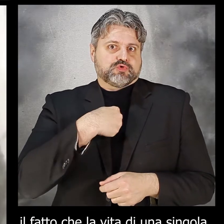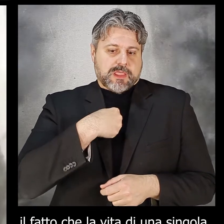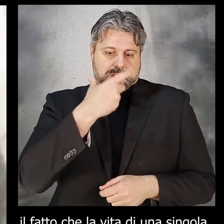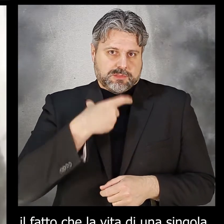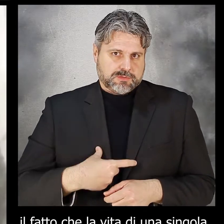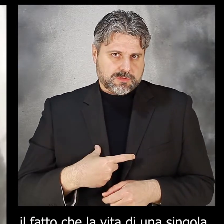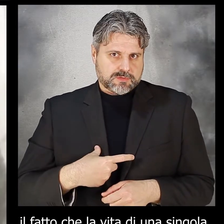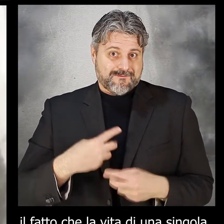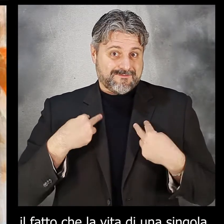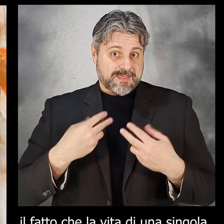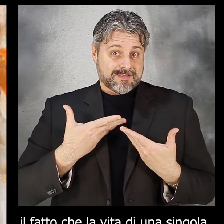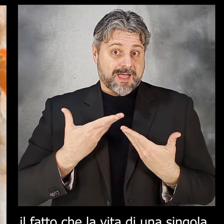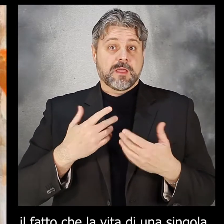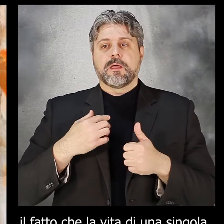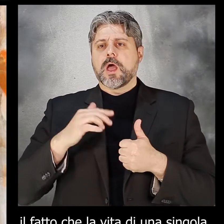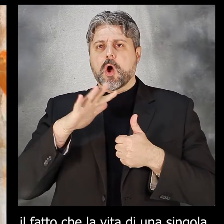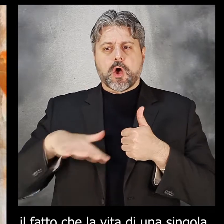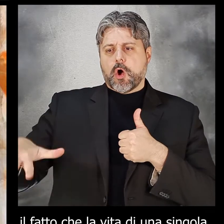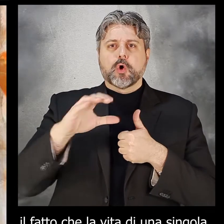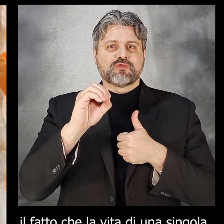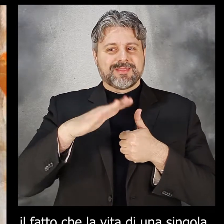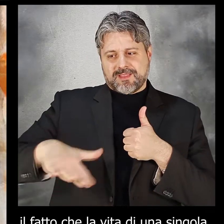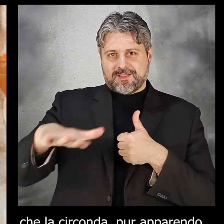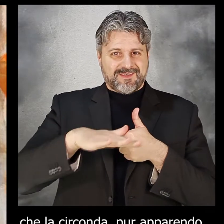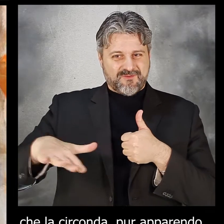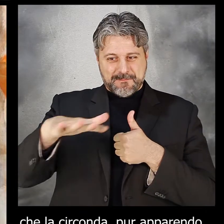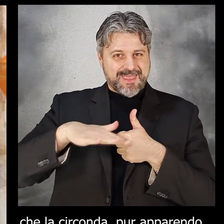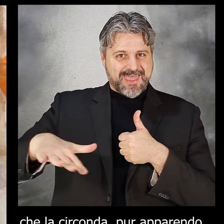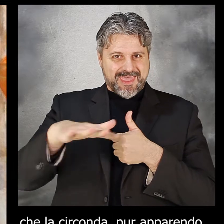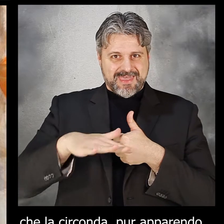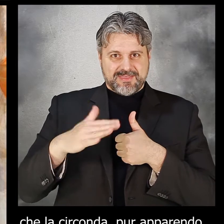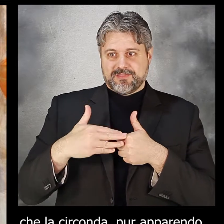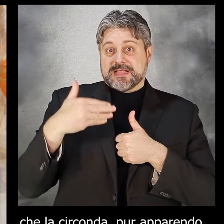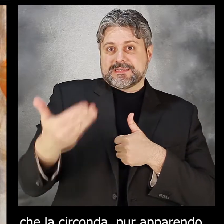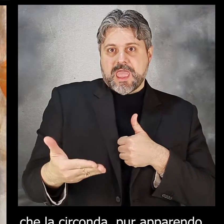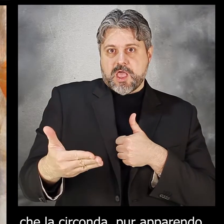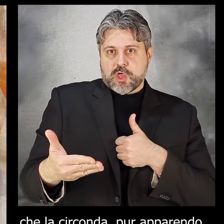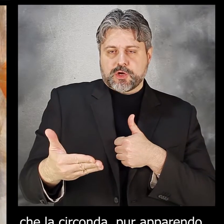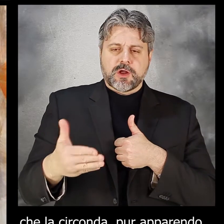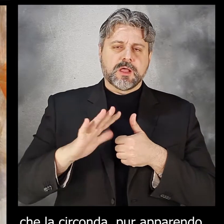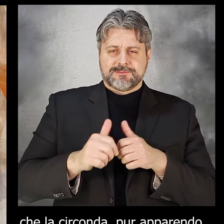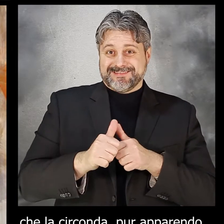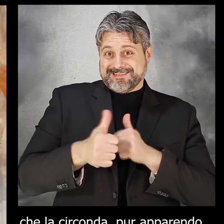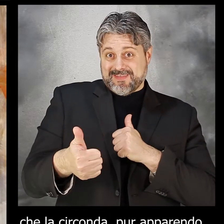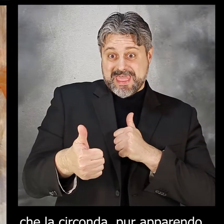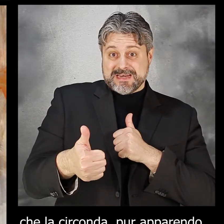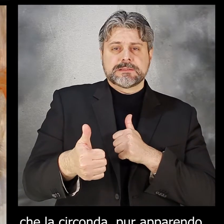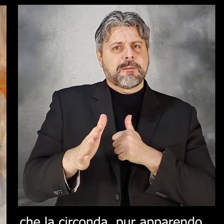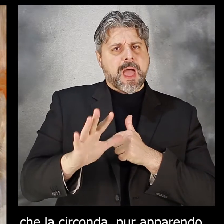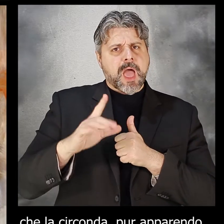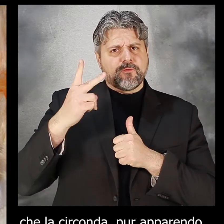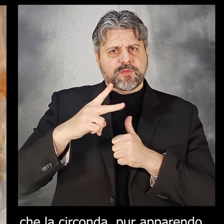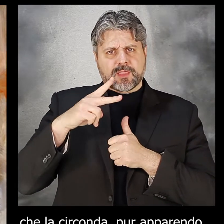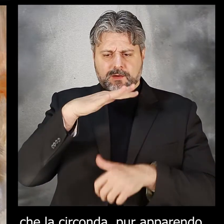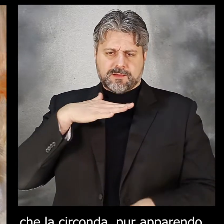soggettivo di una persona, e l'ambiente oggettivo invece che la circonda, pur apparendo distinti,